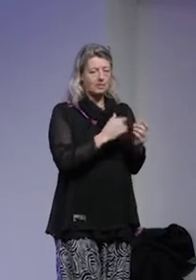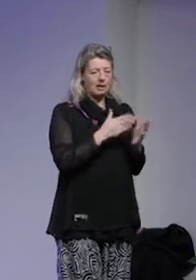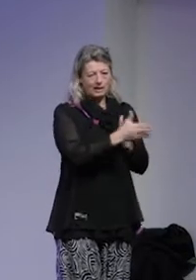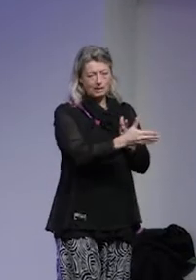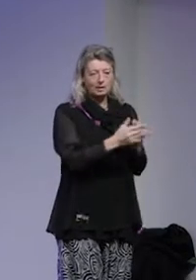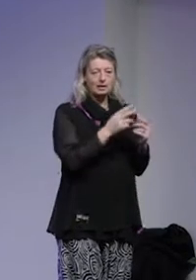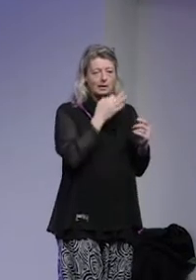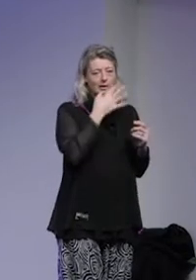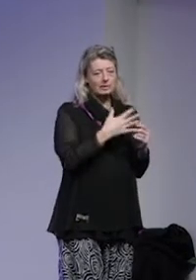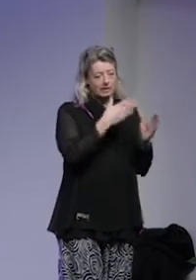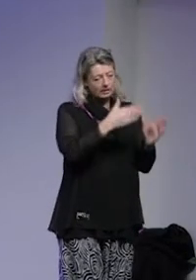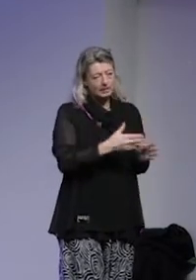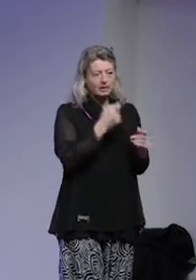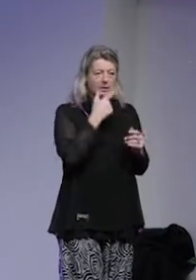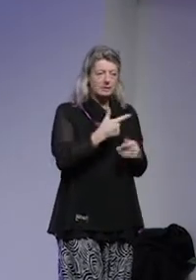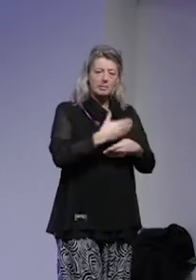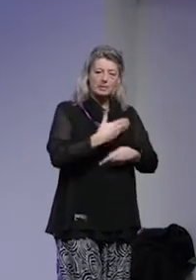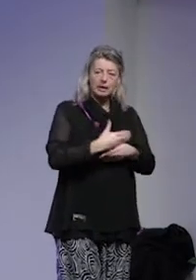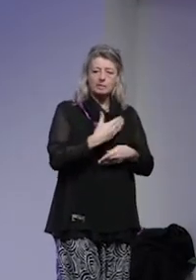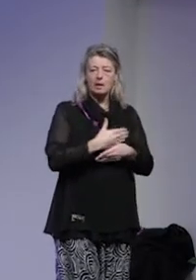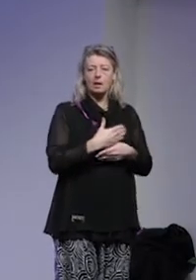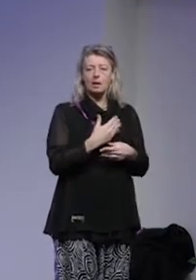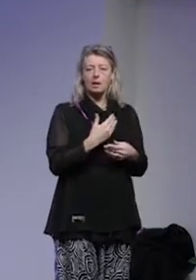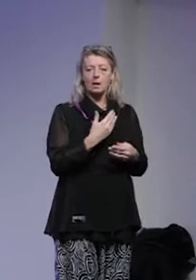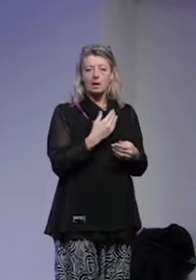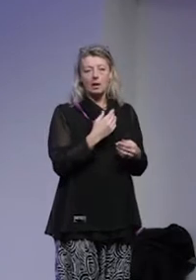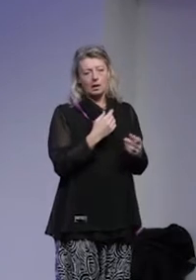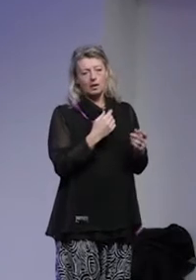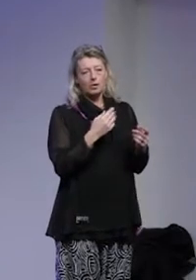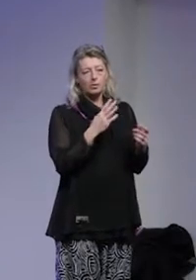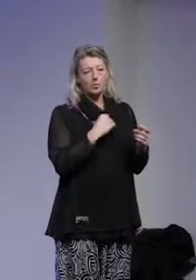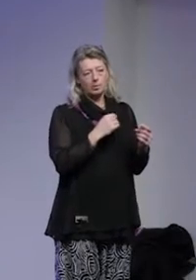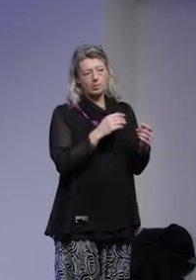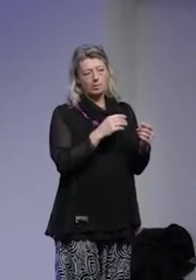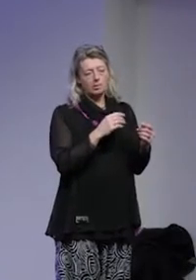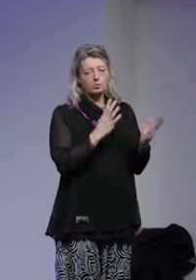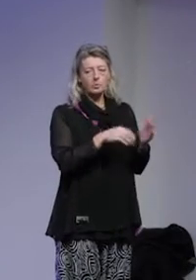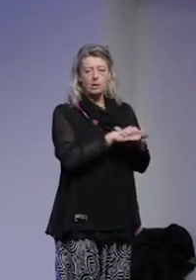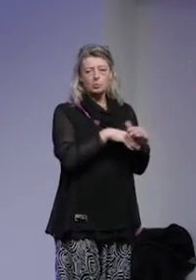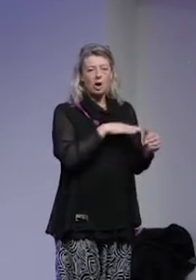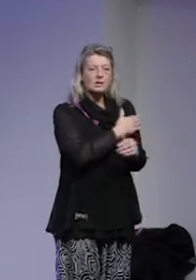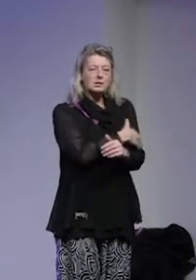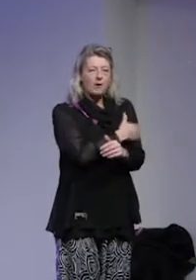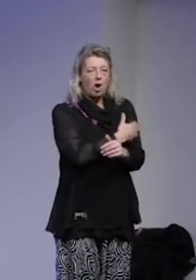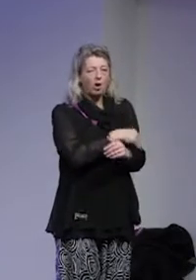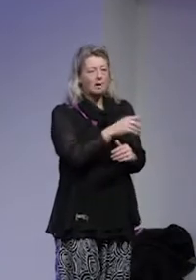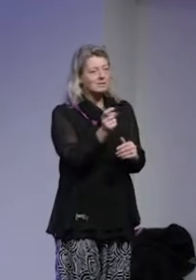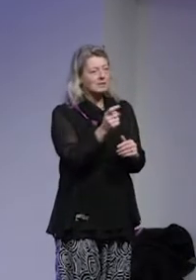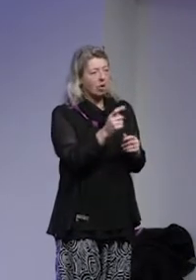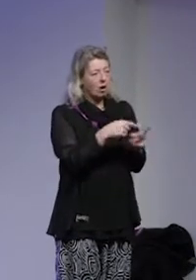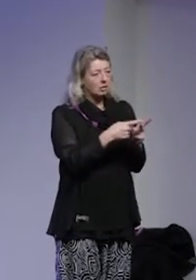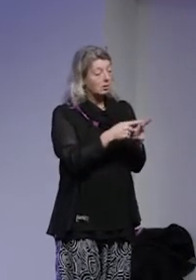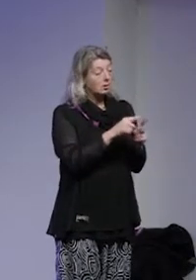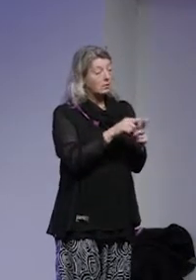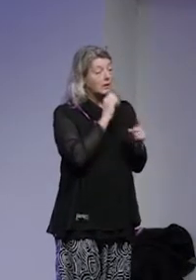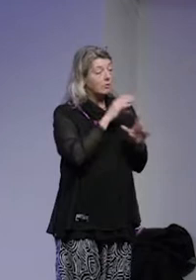riskindivid, en riskidentitet, ett riskbeteende som ofta byggs på ganska svaga tecken och signalen. Den här